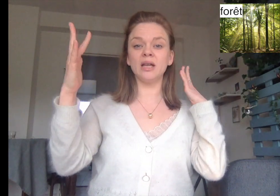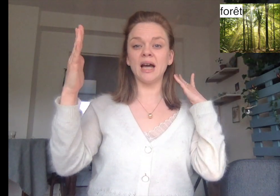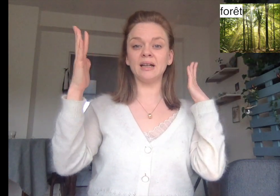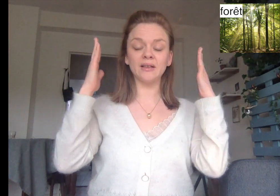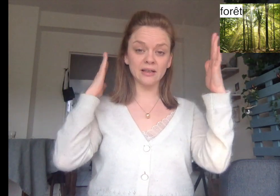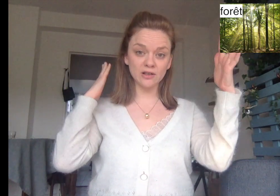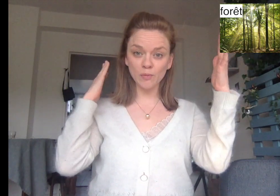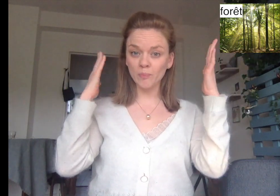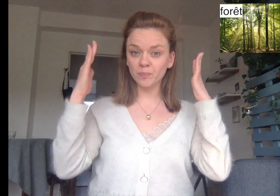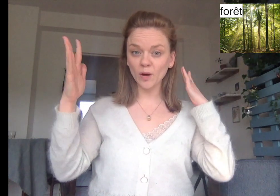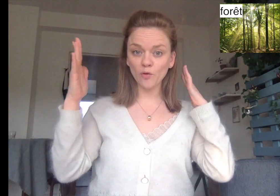alternatiquement.